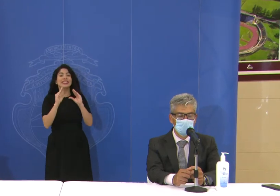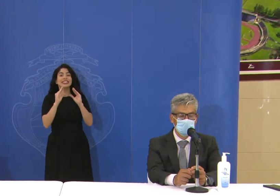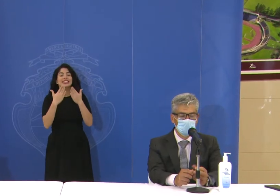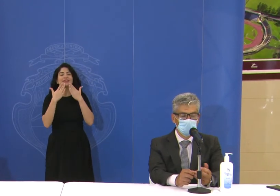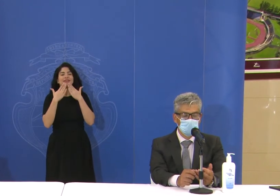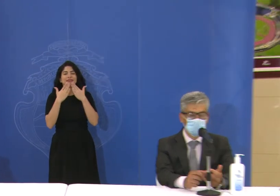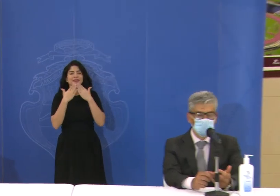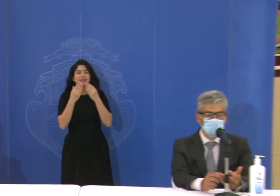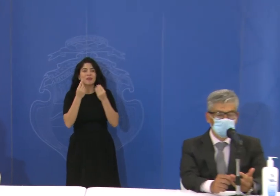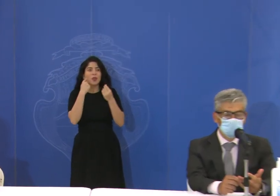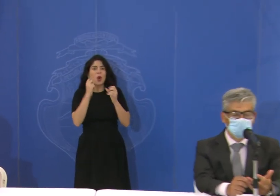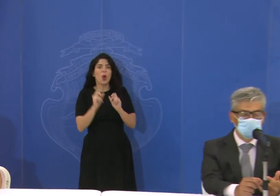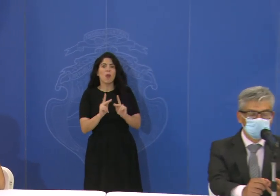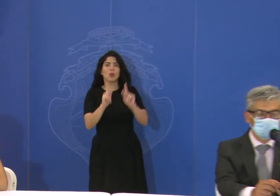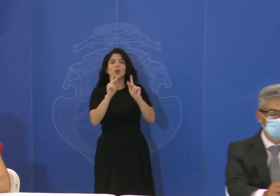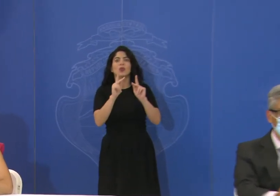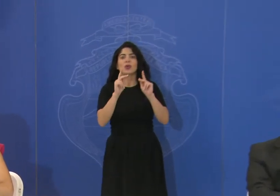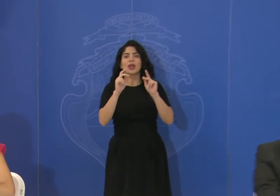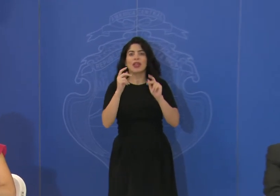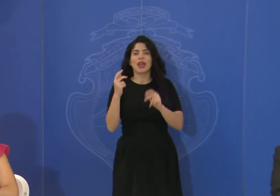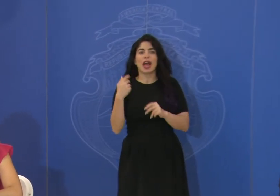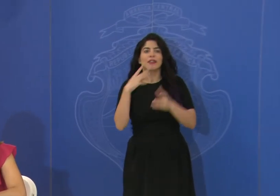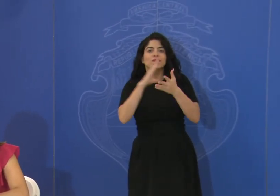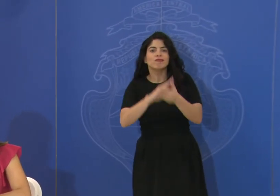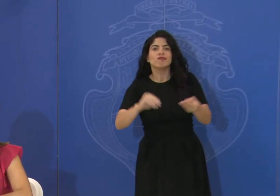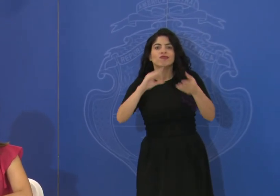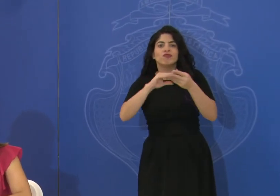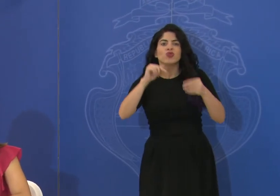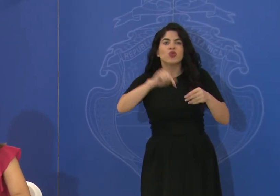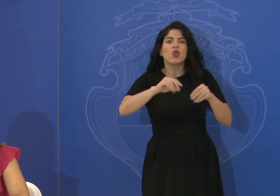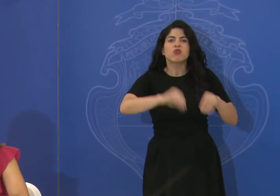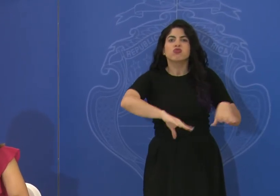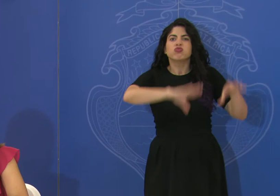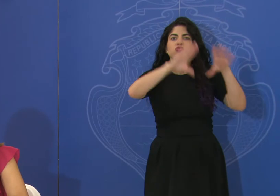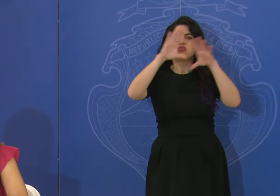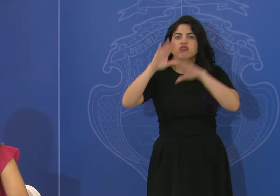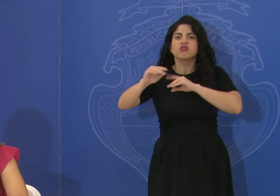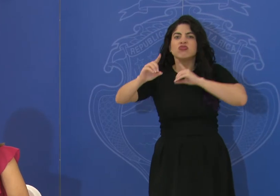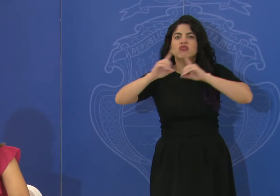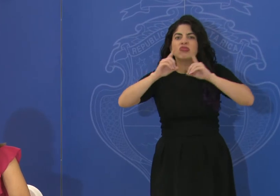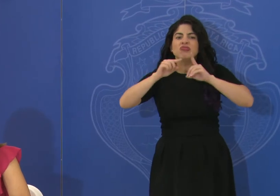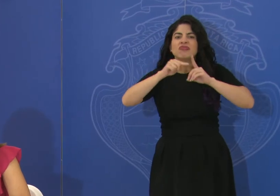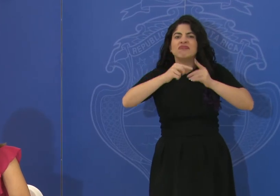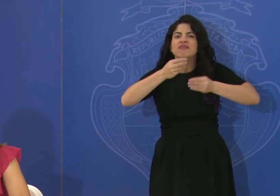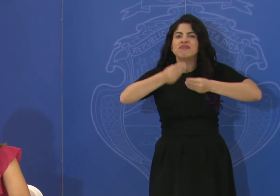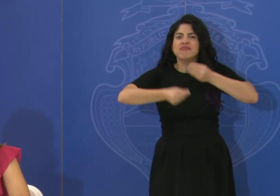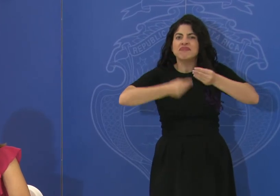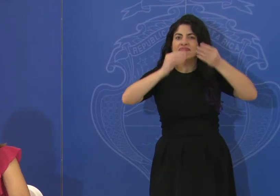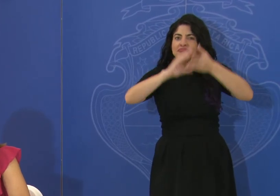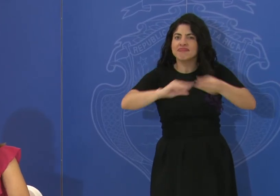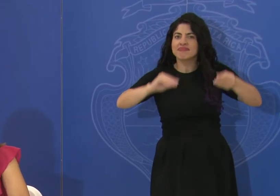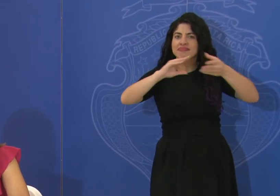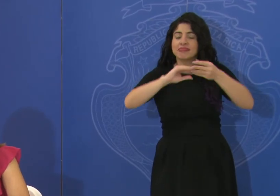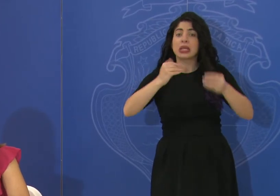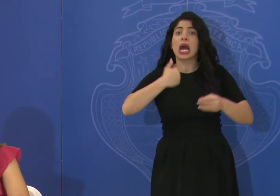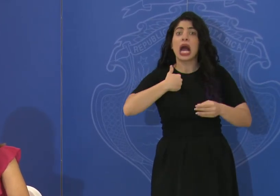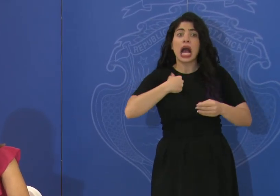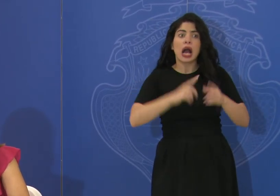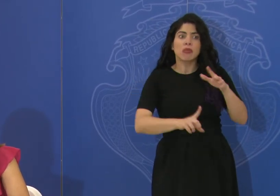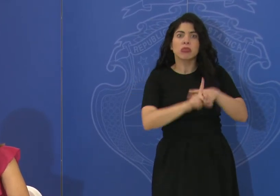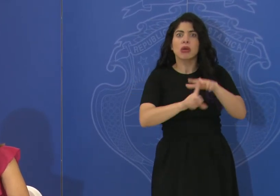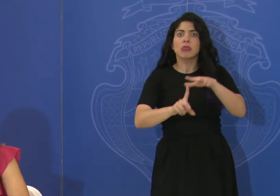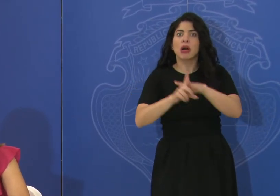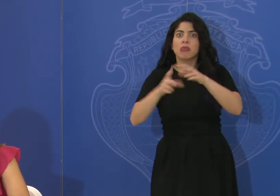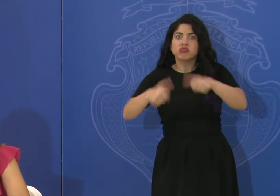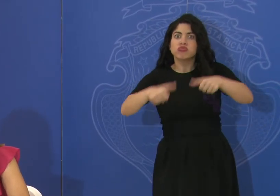Agradecerles mucho la oportunidad de narrarles lo que ha sucedido hoy en el proceso de diálogo. Fundamentalmente hemos tenido un conjunto de acuerdos muy